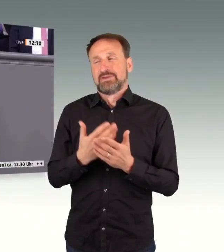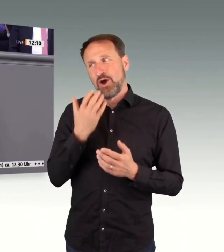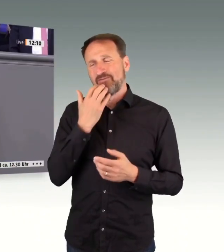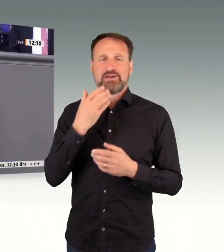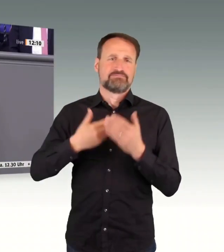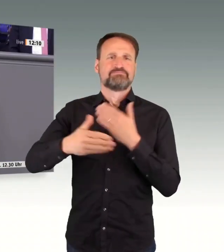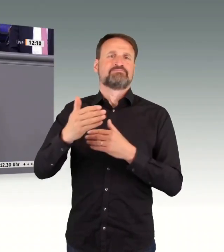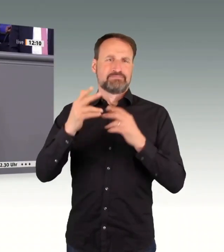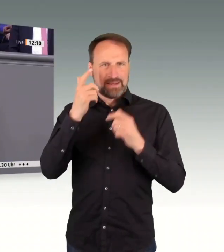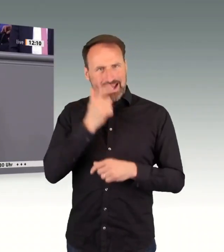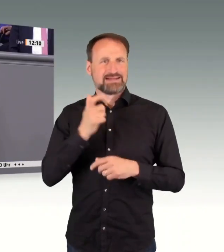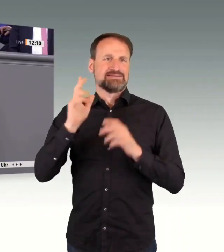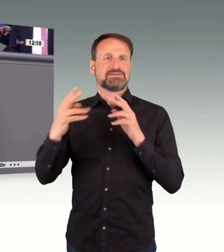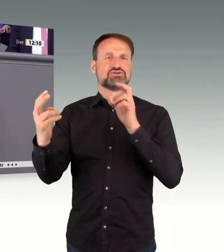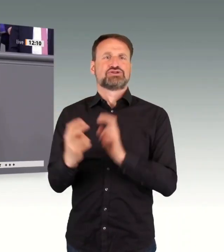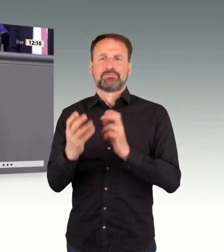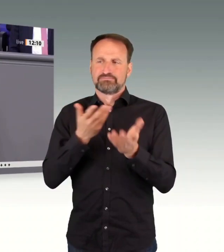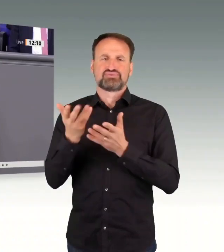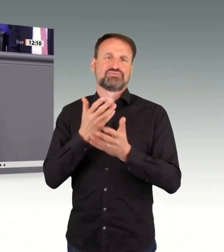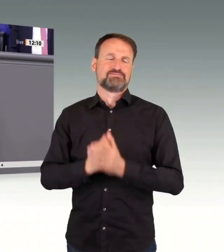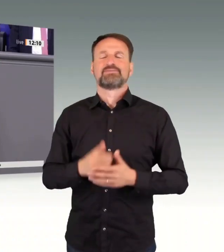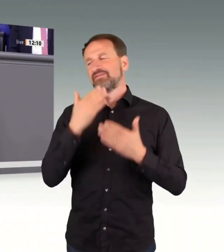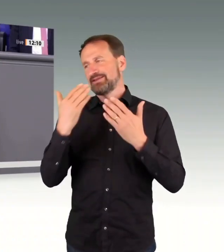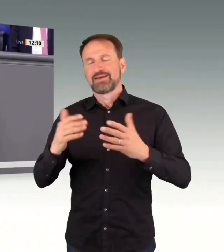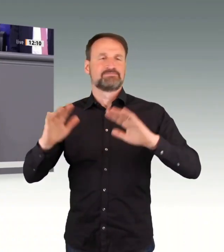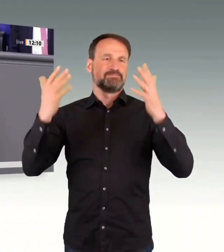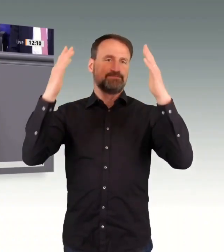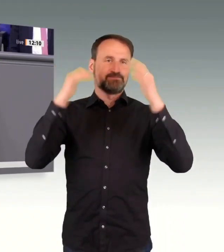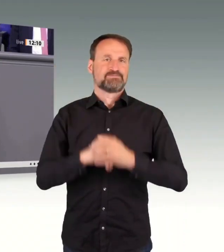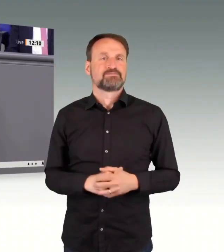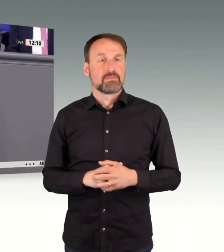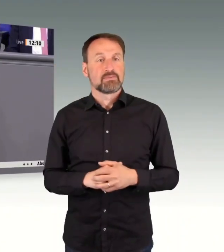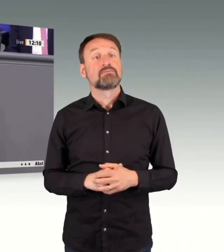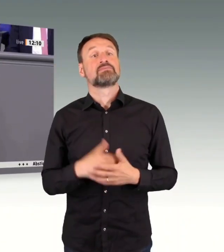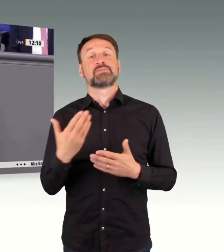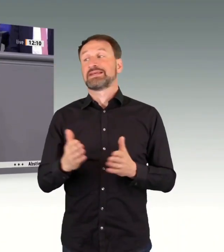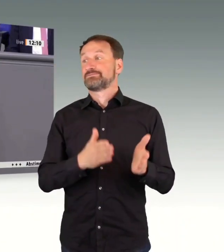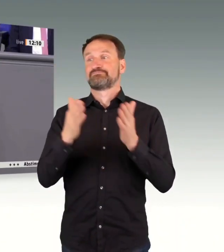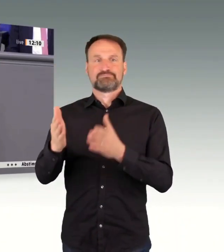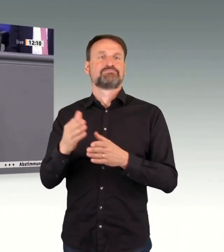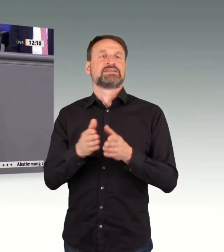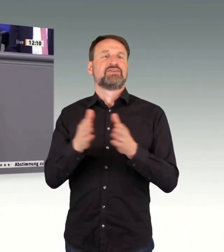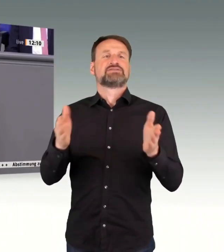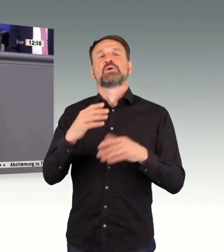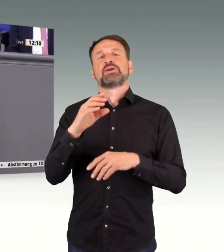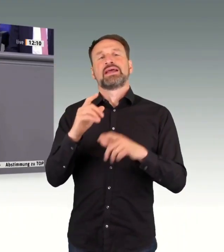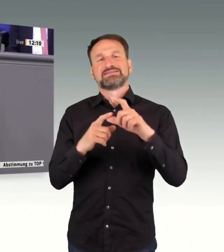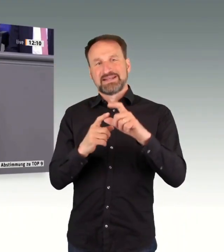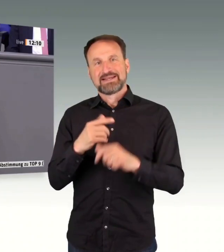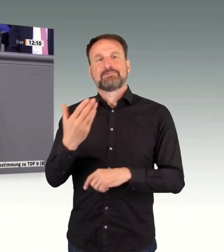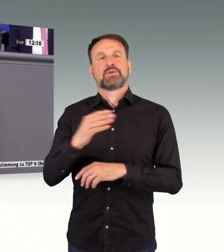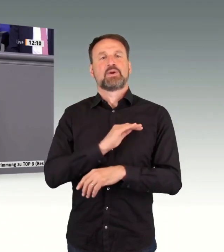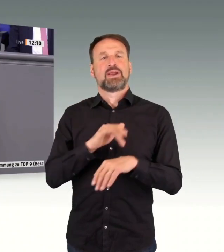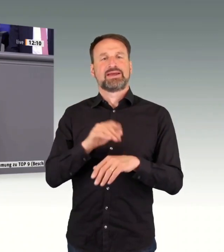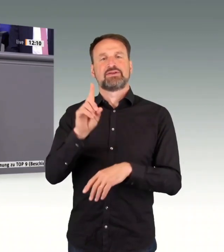erreichen. Und daher möchte ich jetzt einen Appell an Sie richten. Dann sorgen Sie bitte als CDU-CSU-Fraktion auch in Ihrer Verantwortung,